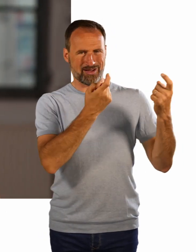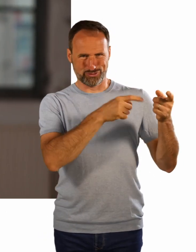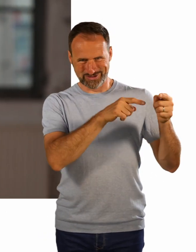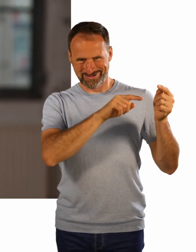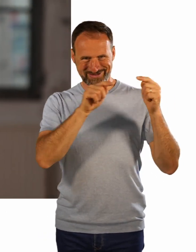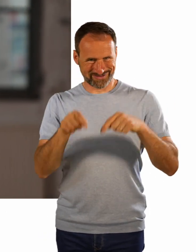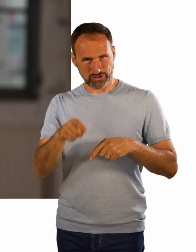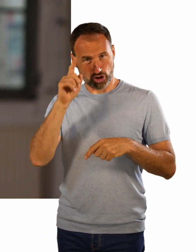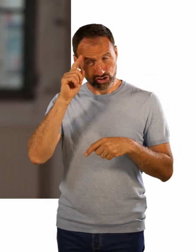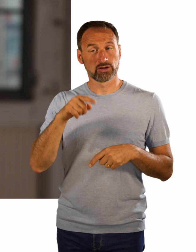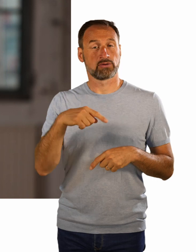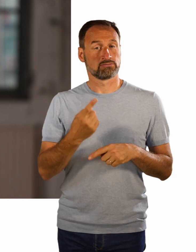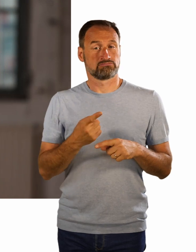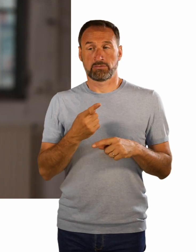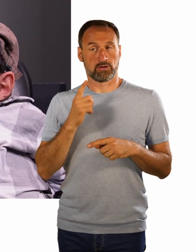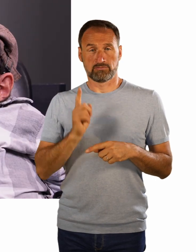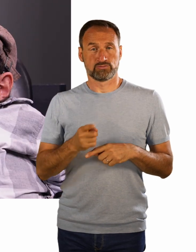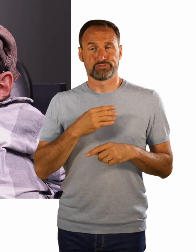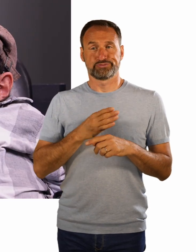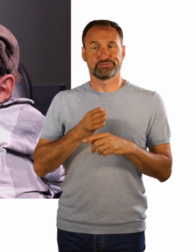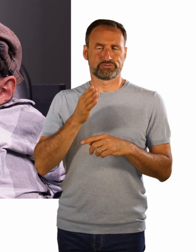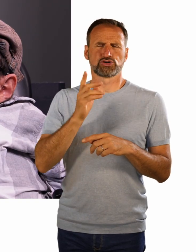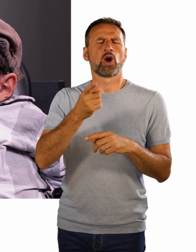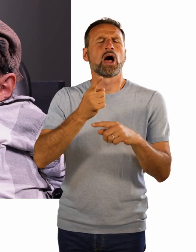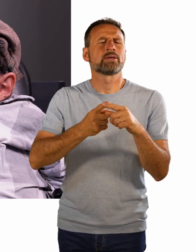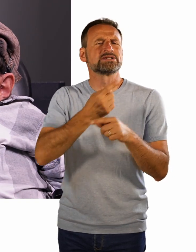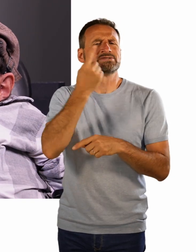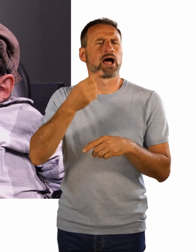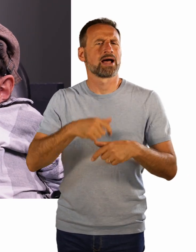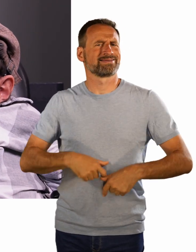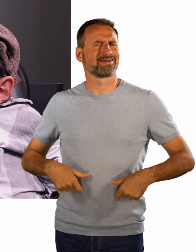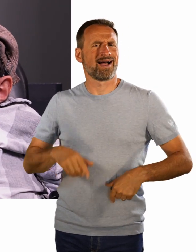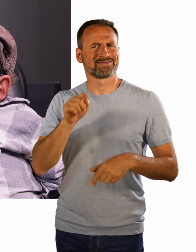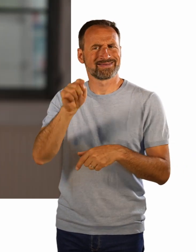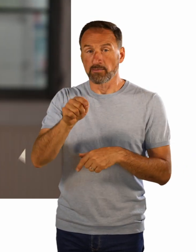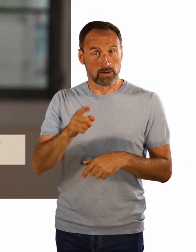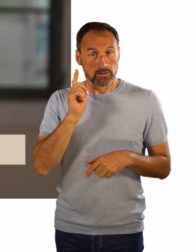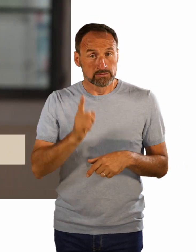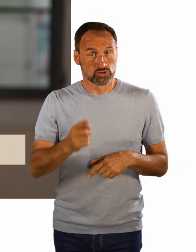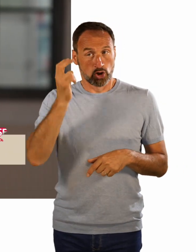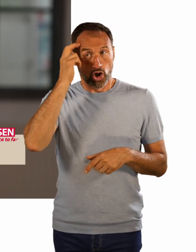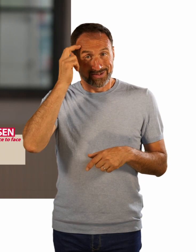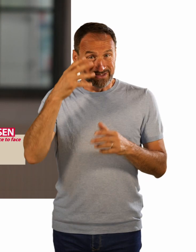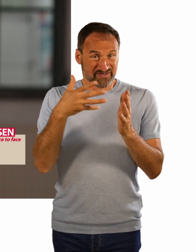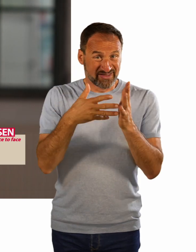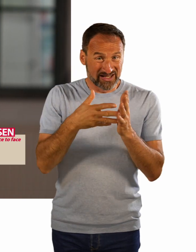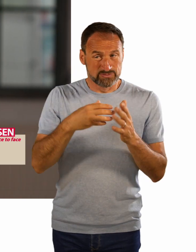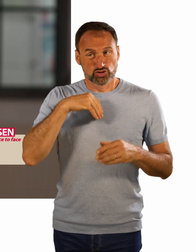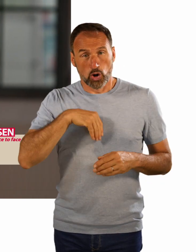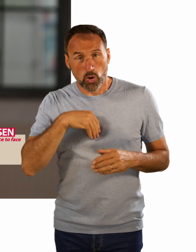machen, dass ich kognitiv in der Lage dazu bin, an eine Regelschule gehen zu dürfen, was ich auch bestanden habe. Und in der